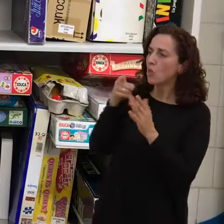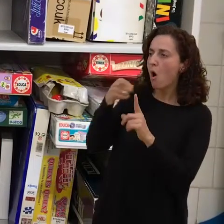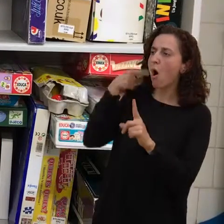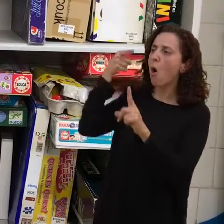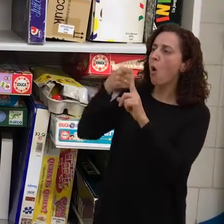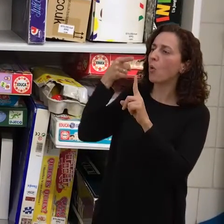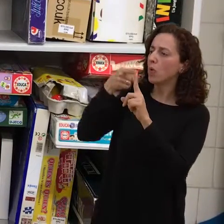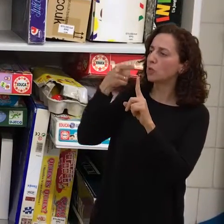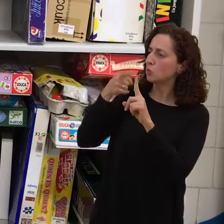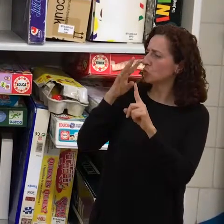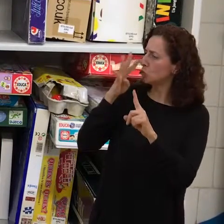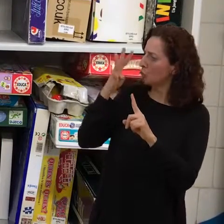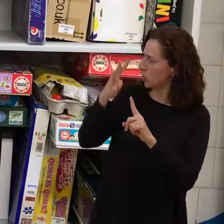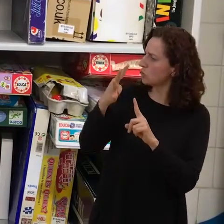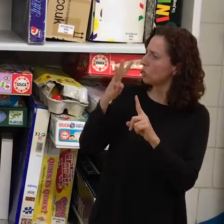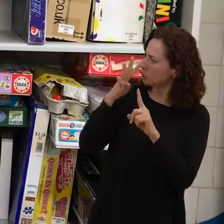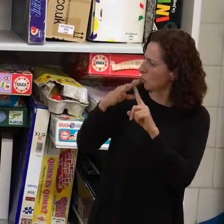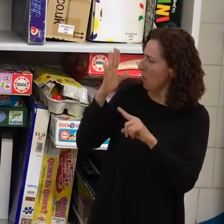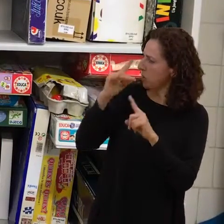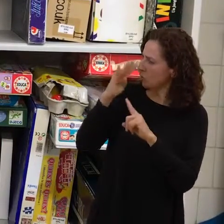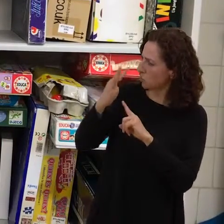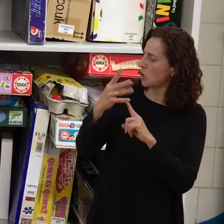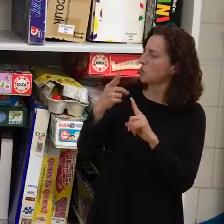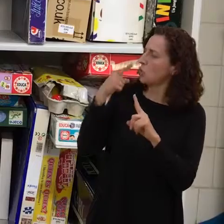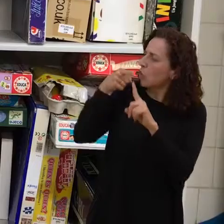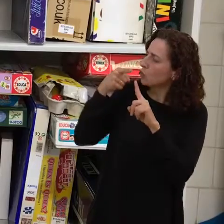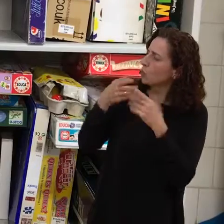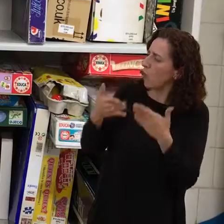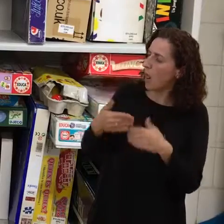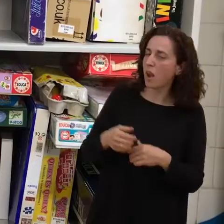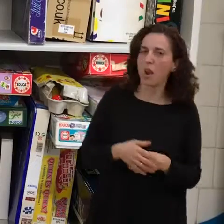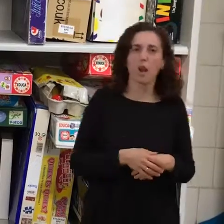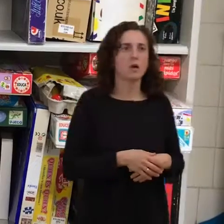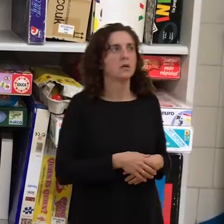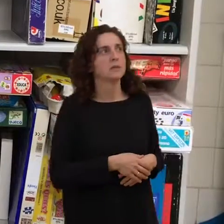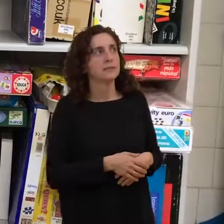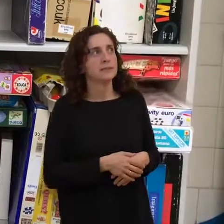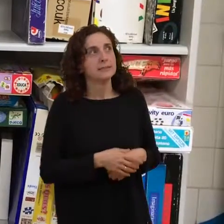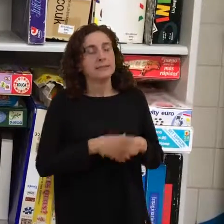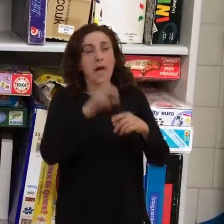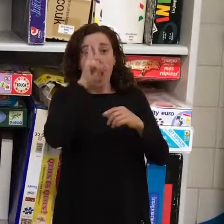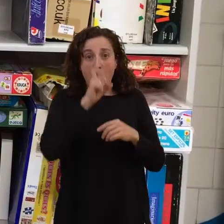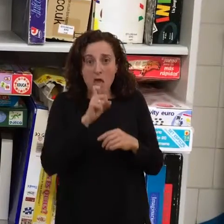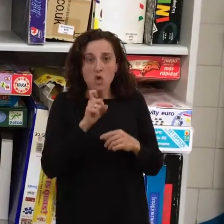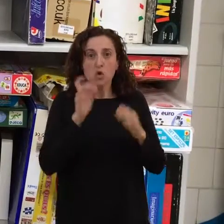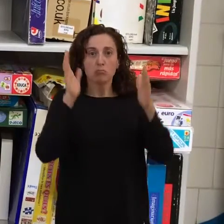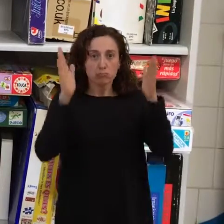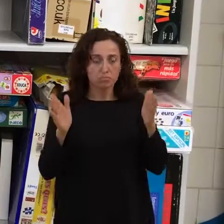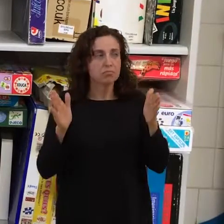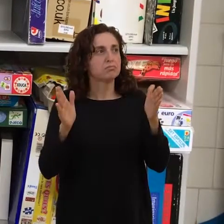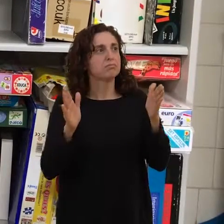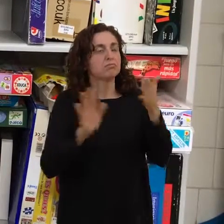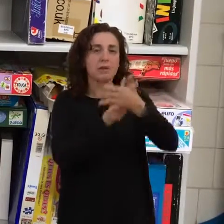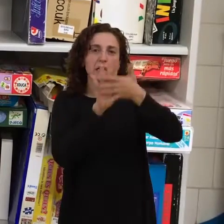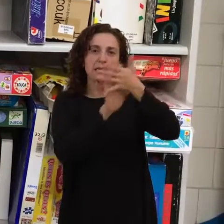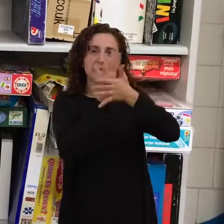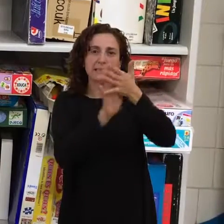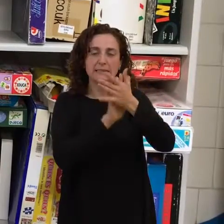cuatro años, más de cuatro años realmente? Sí, cada año se hablaba de diferentes temas